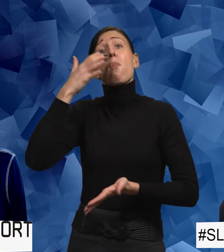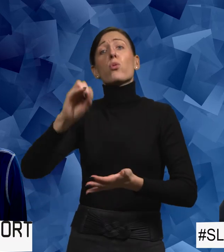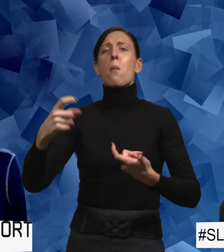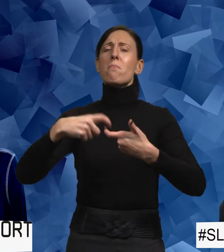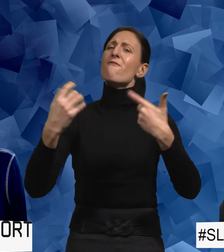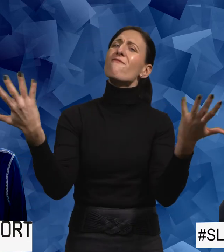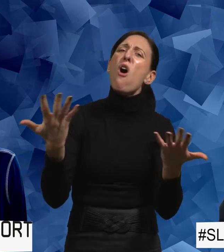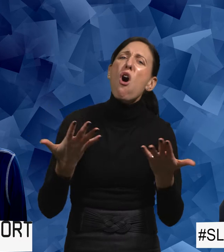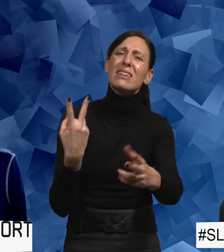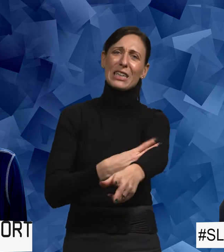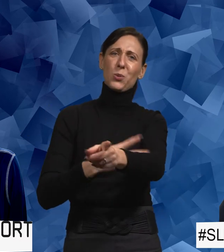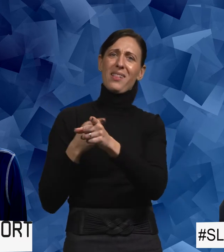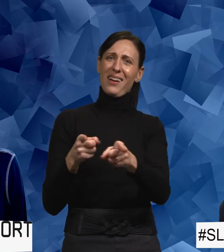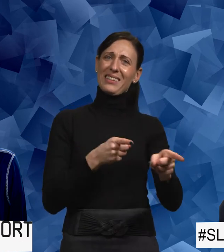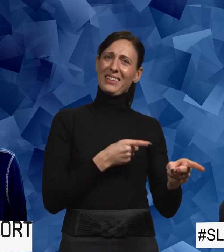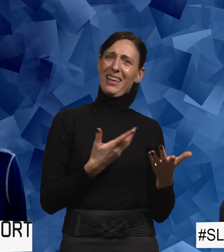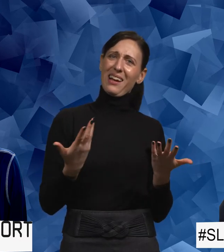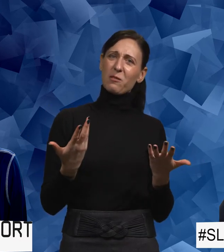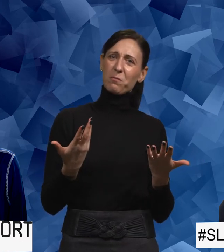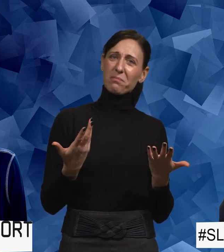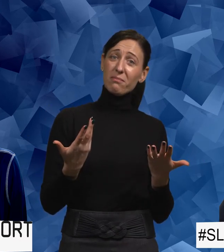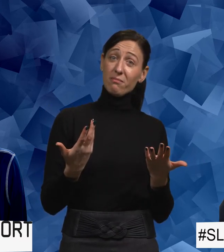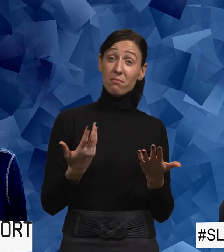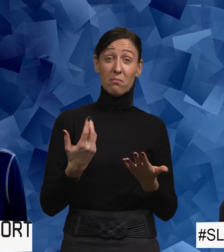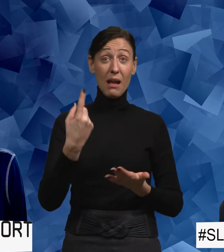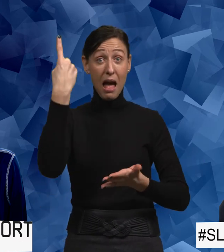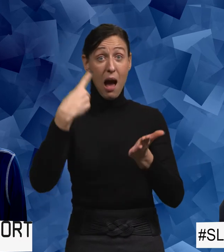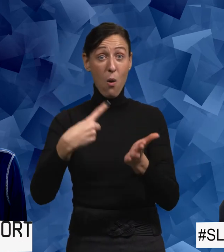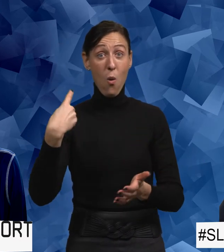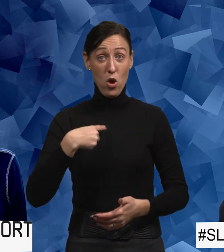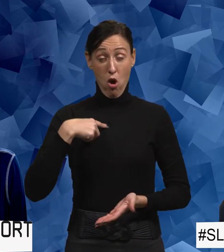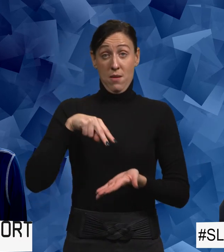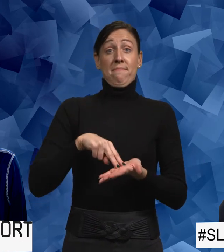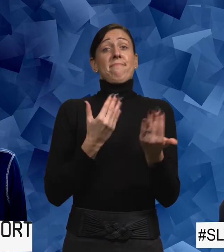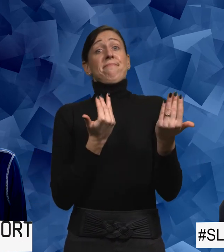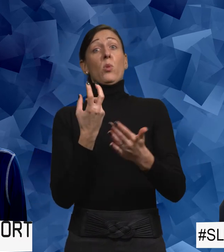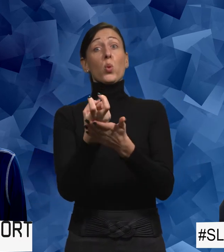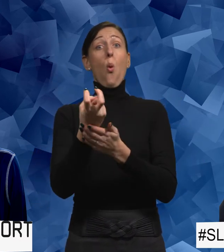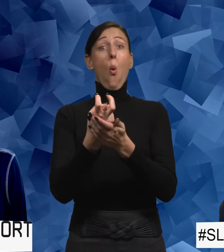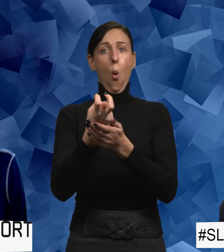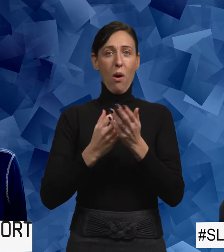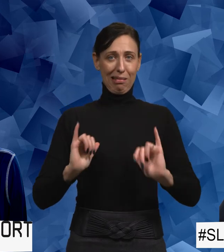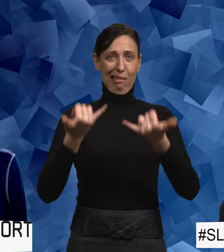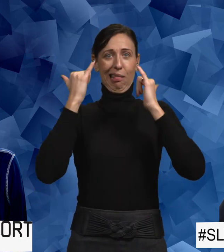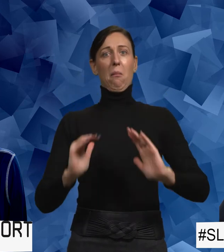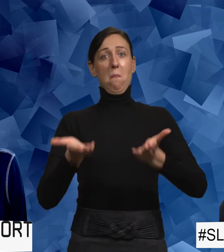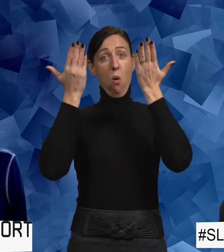man pratar om. Men vad är sexuella trakasserier? Jag stod en gång till exempel och väntade på ett tåg.